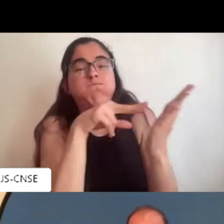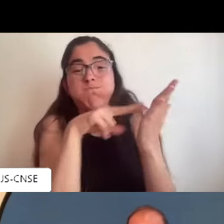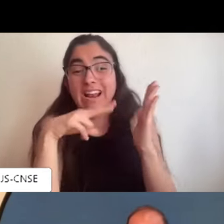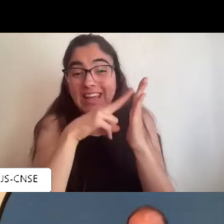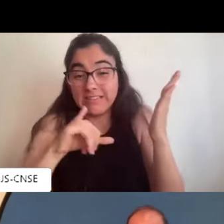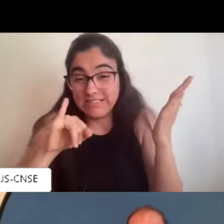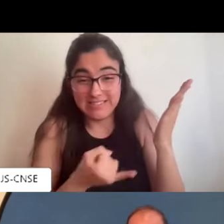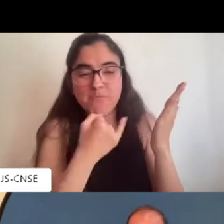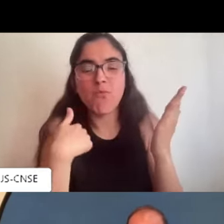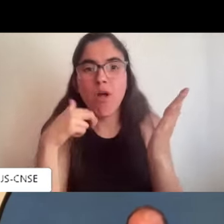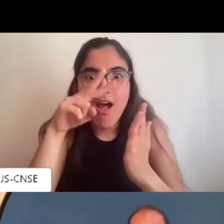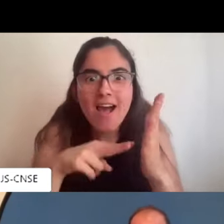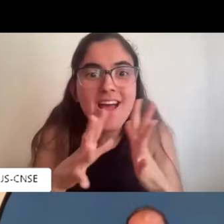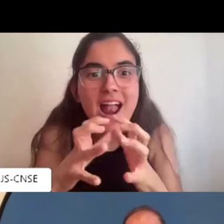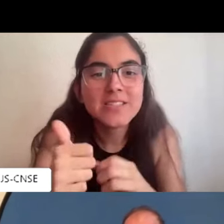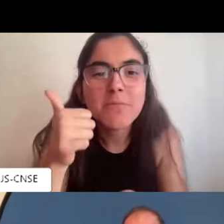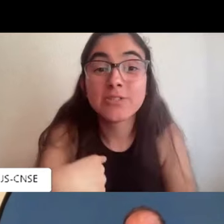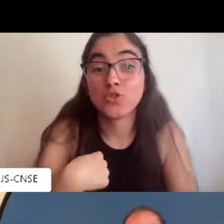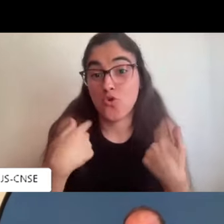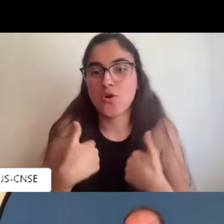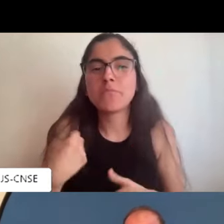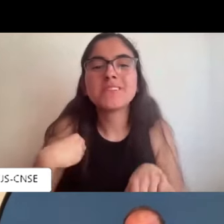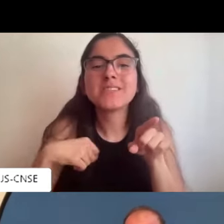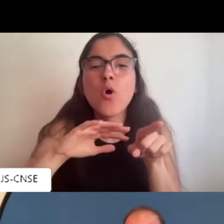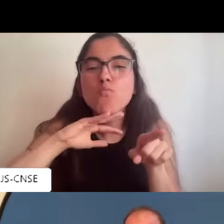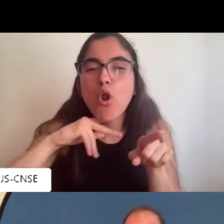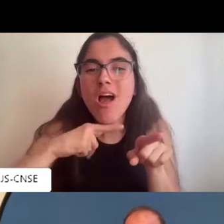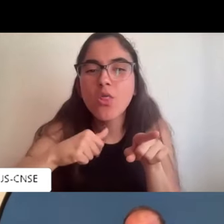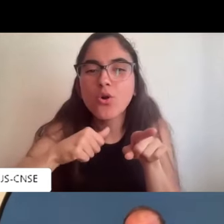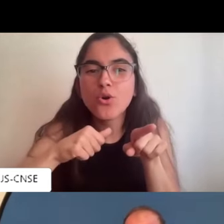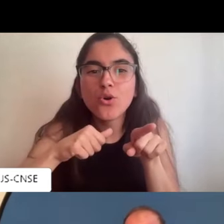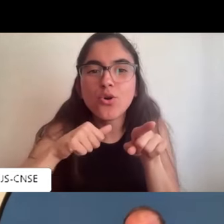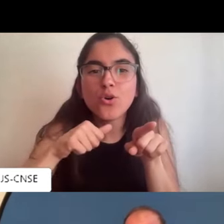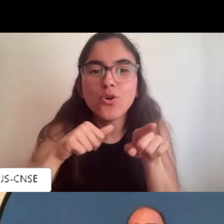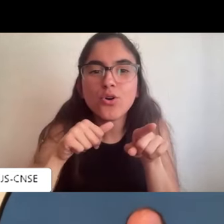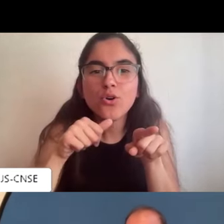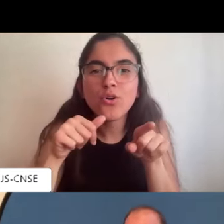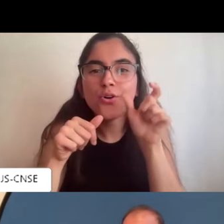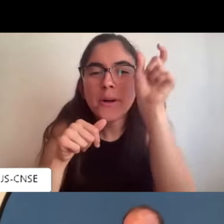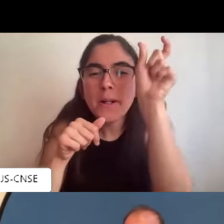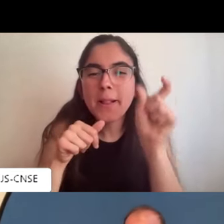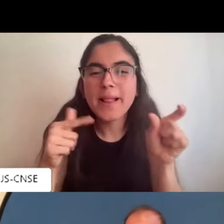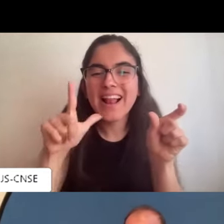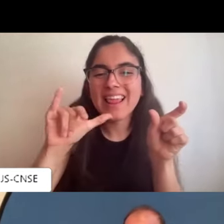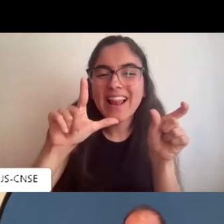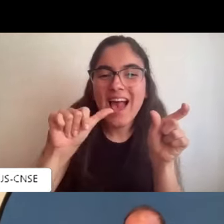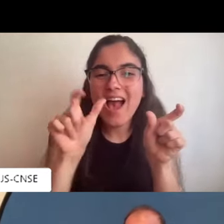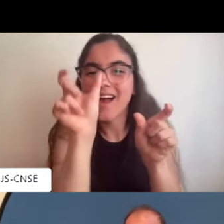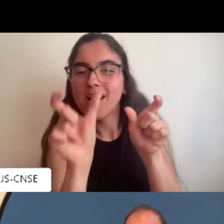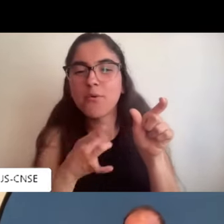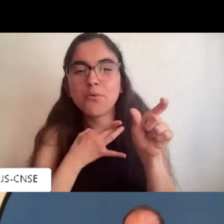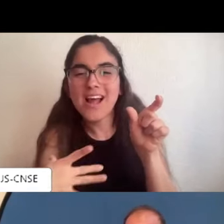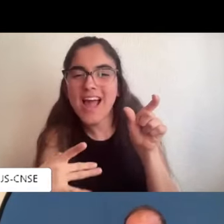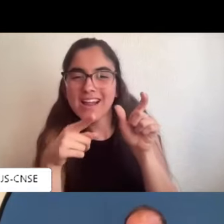que te presento cuál es el que más te impactaría Sole a ver a mí el que tiene mucho texto no me llama la atención el morado el que está en